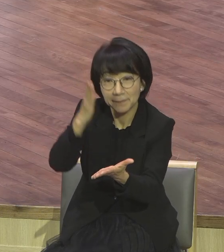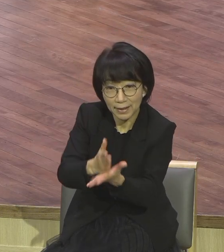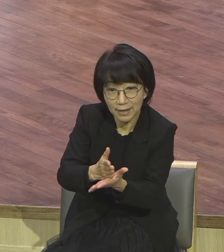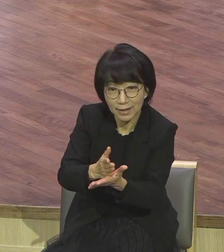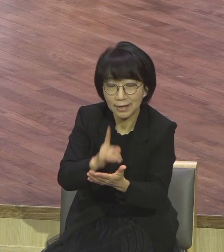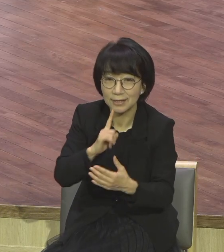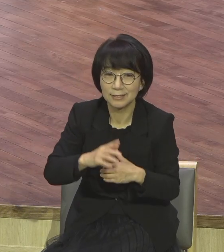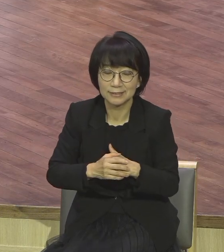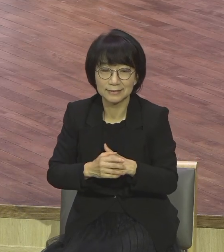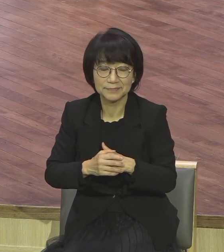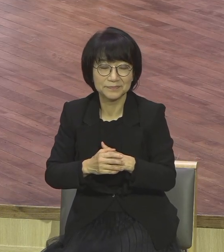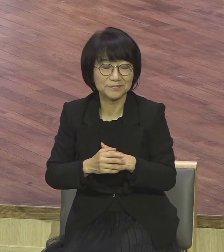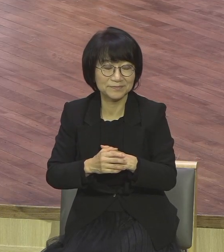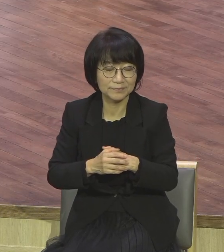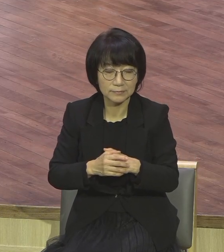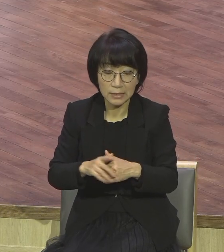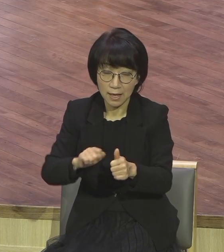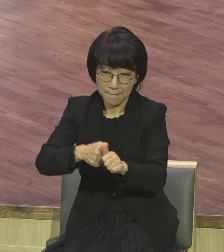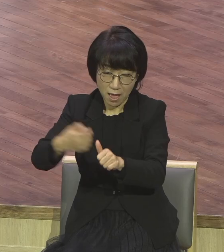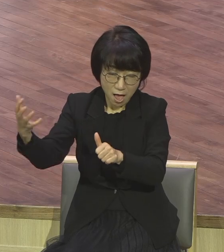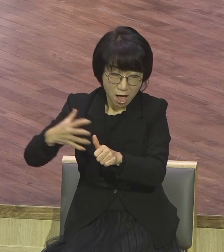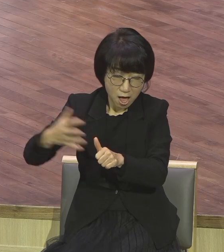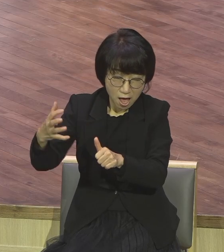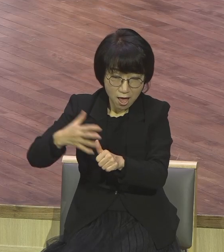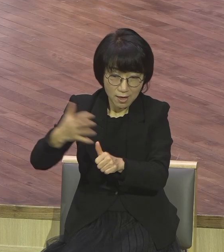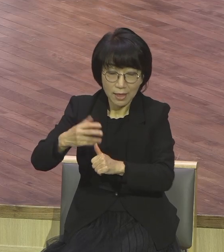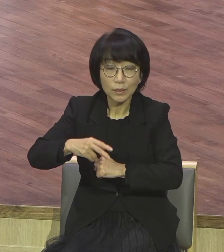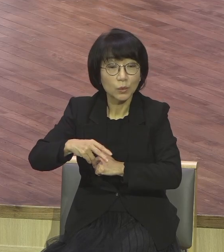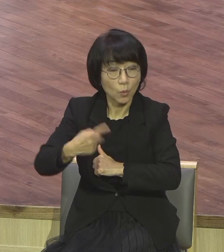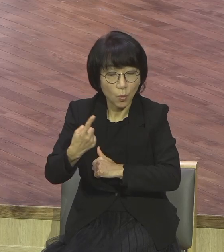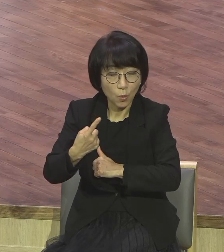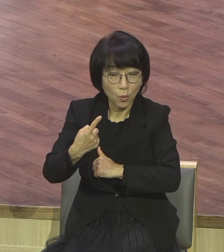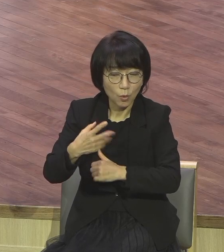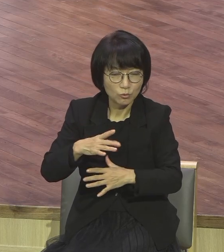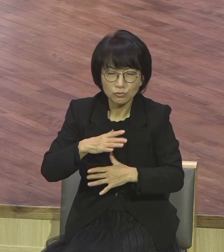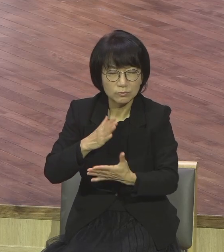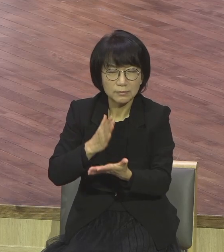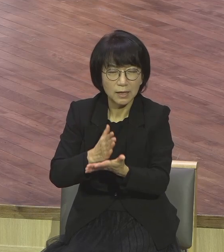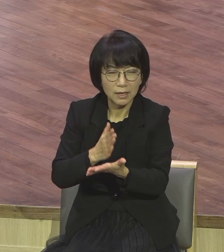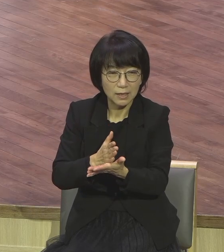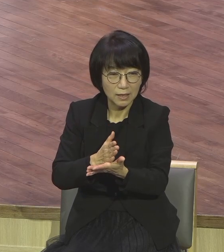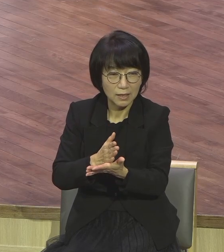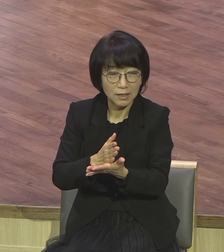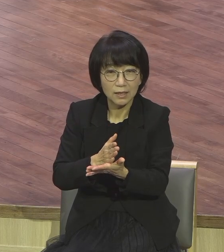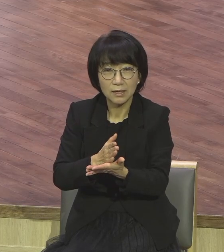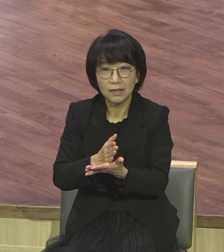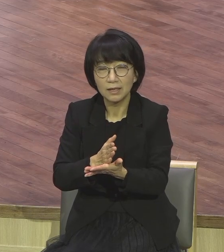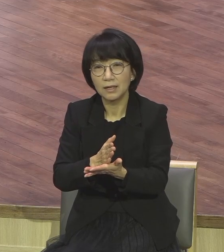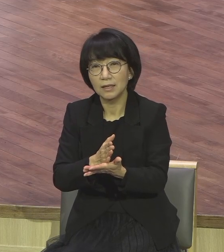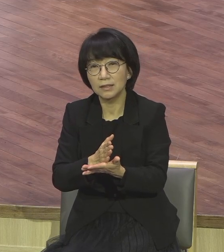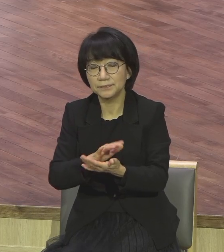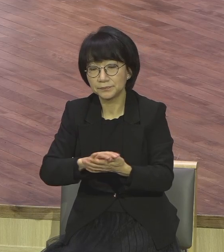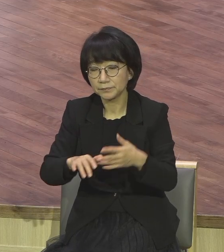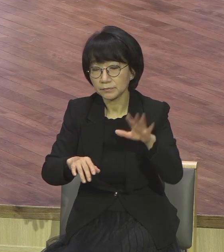아무리 박해 자들이 있다 할지라도 그들을 두려워하지 말라 28절로 보면 오히려